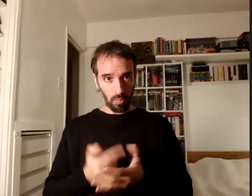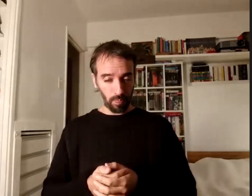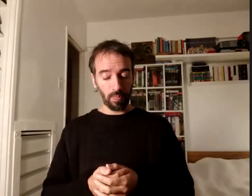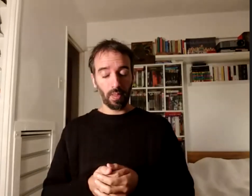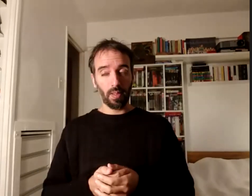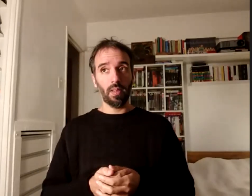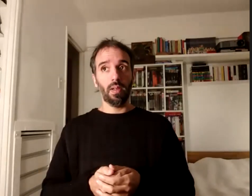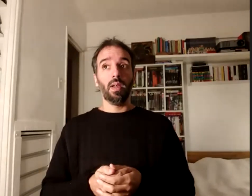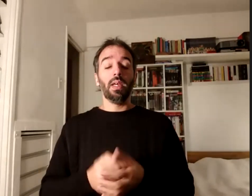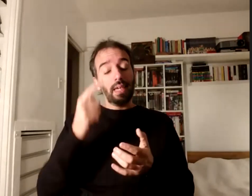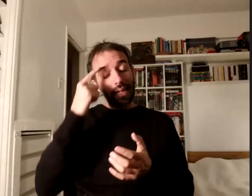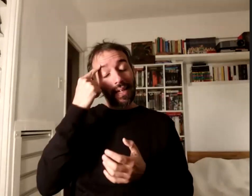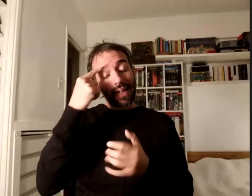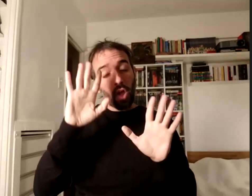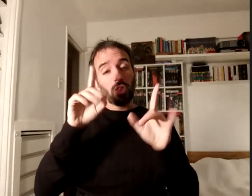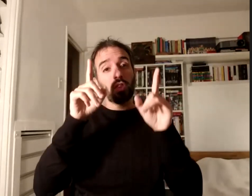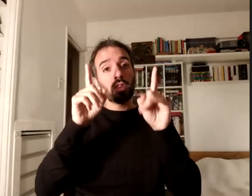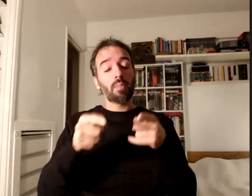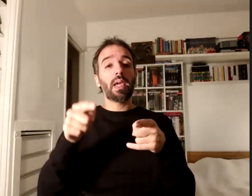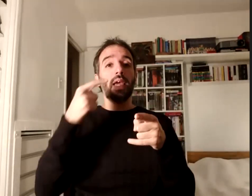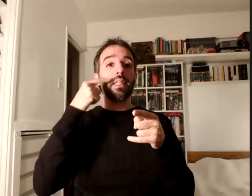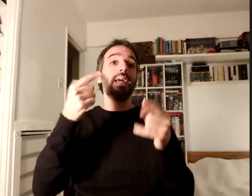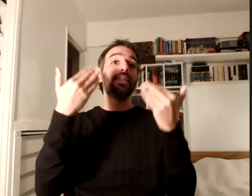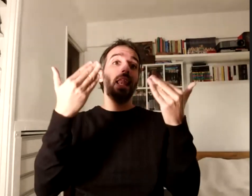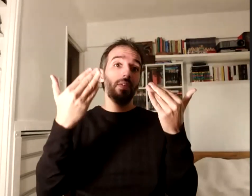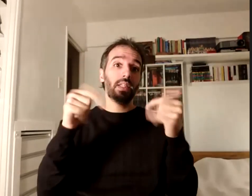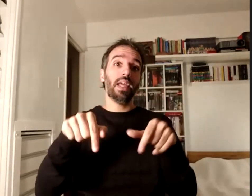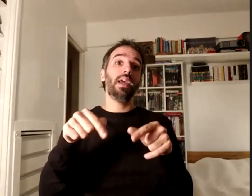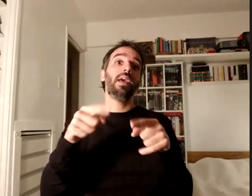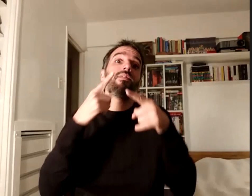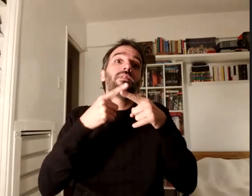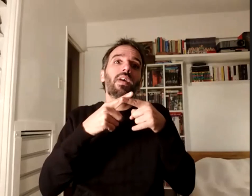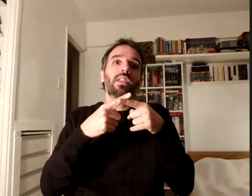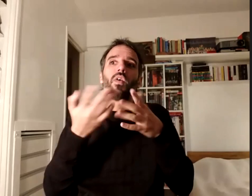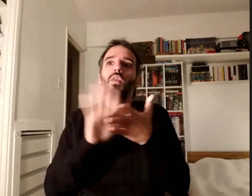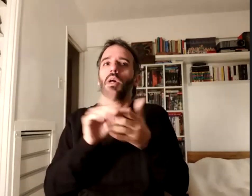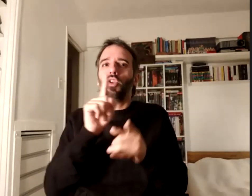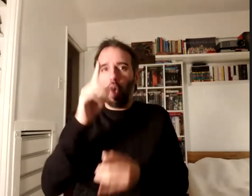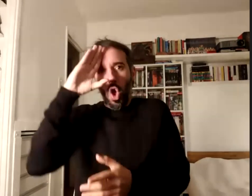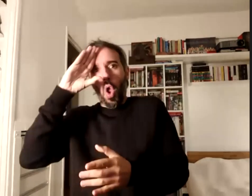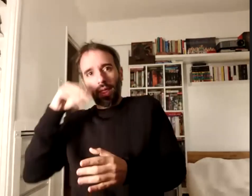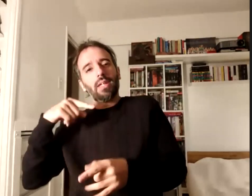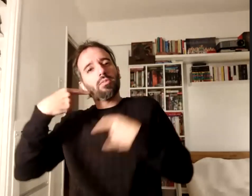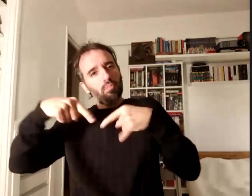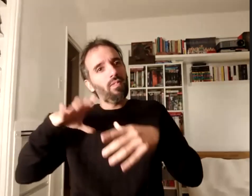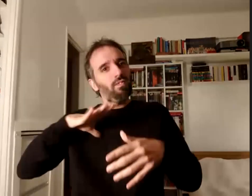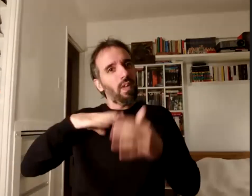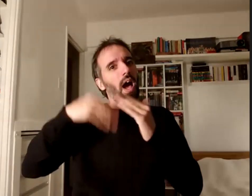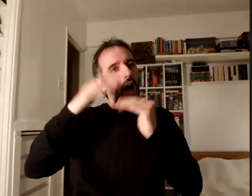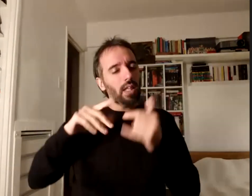también que esta celebración y este festejo nos tiene que hacer olvidar de lo que falta, de la enorme brecha que hoy